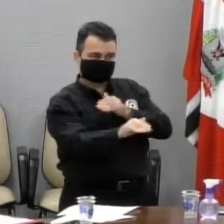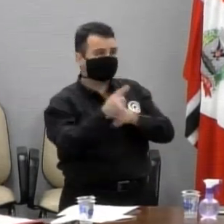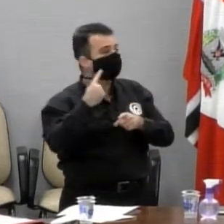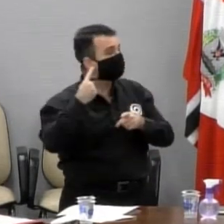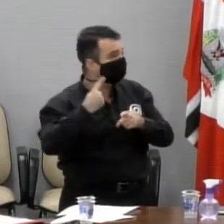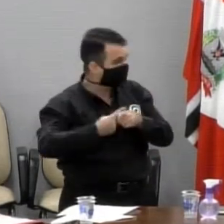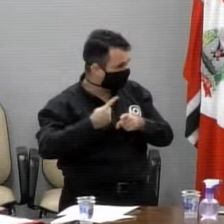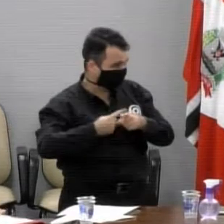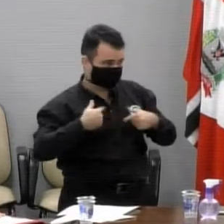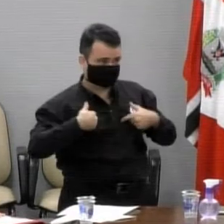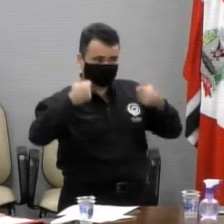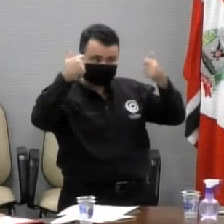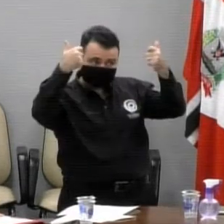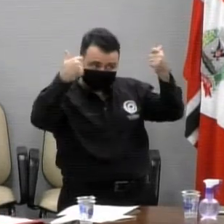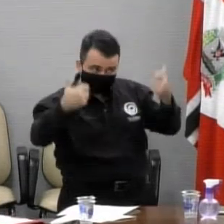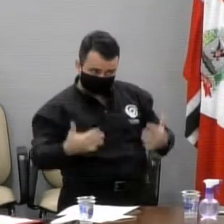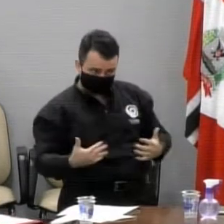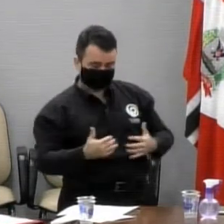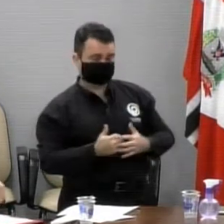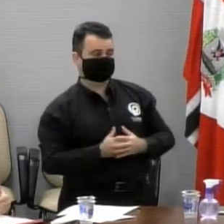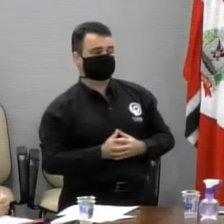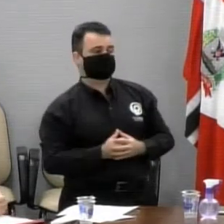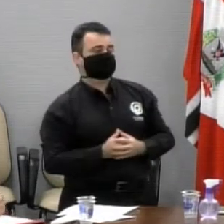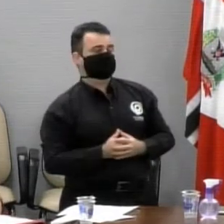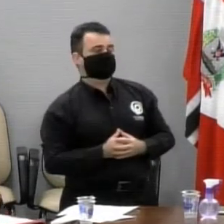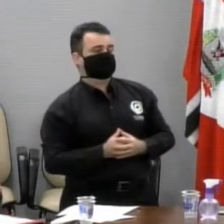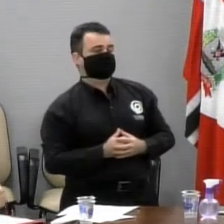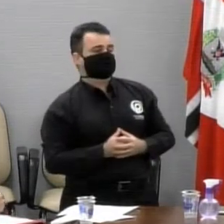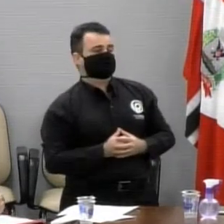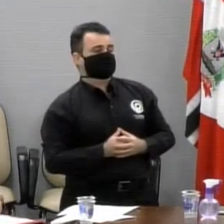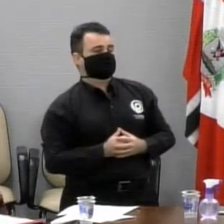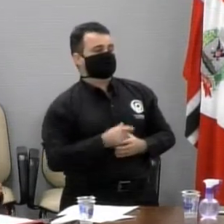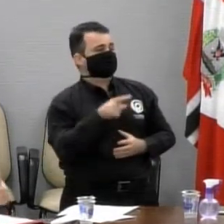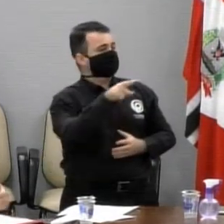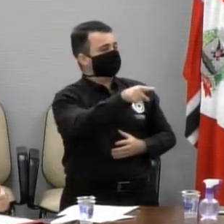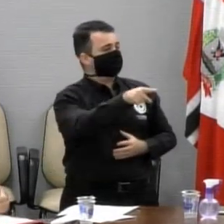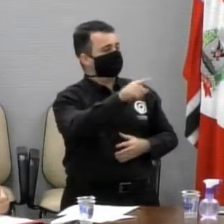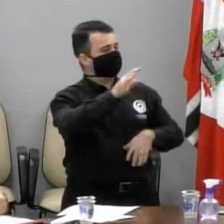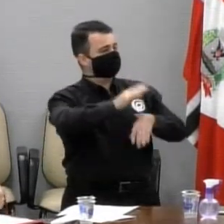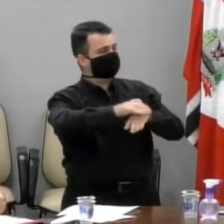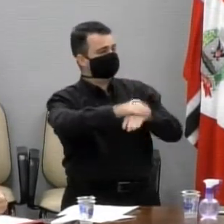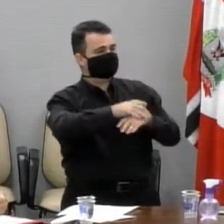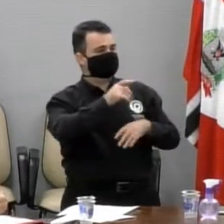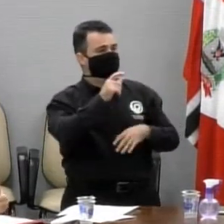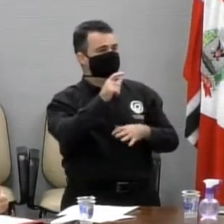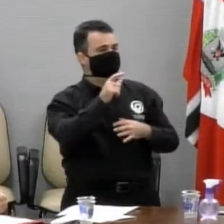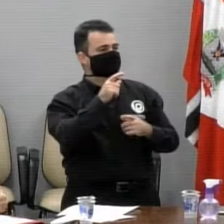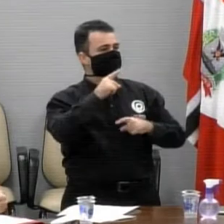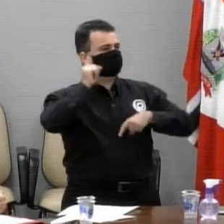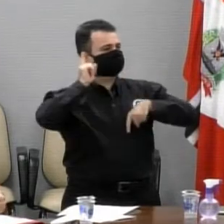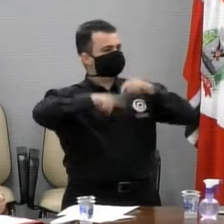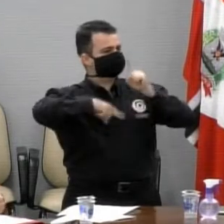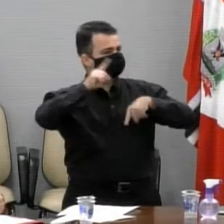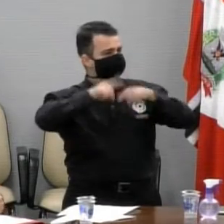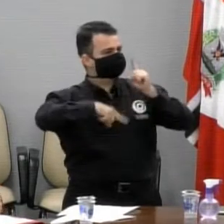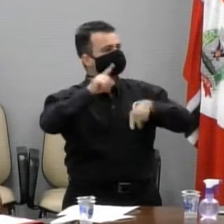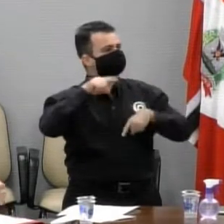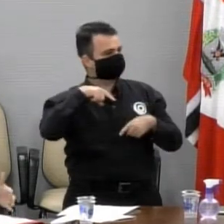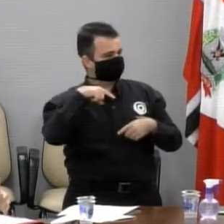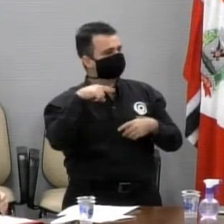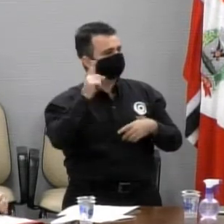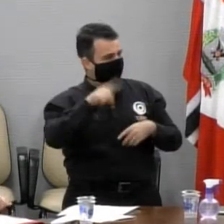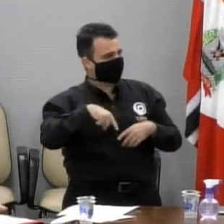Primeiro, eu não apoio esse ato de violência, não apoio o xingamento e ali o que ele praticou foi uma violência verbal,